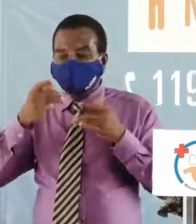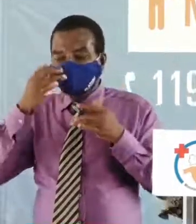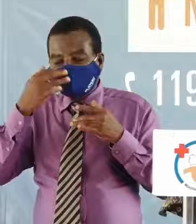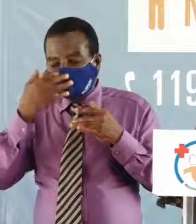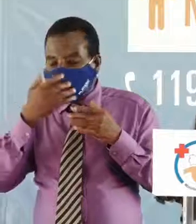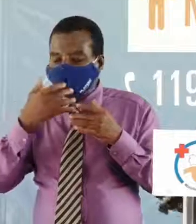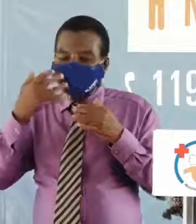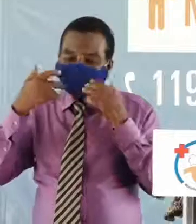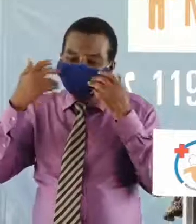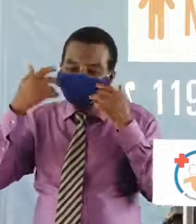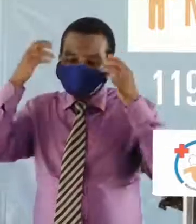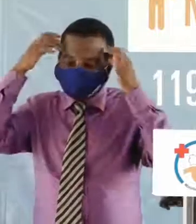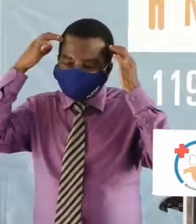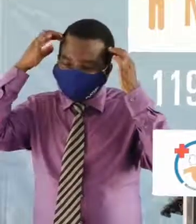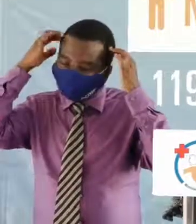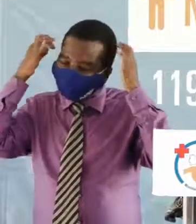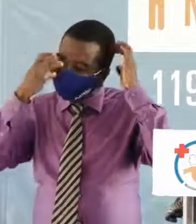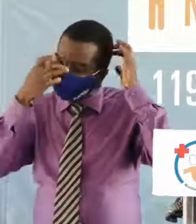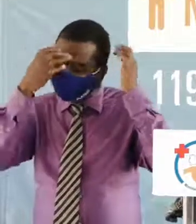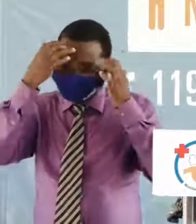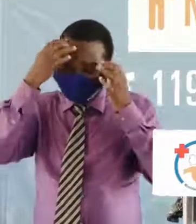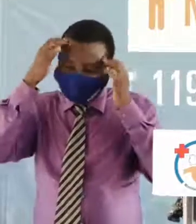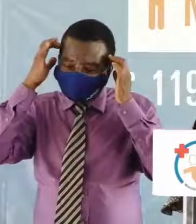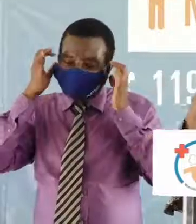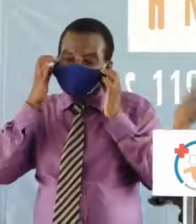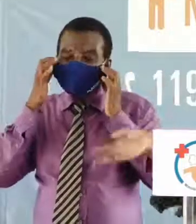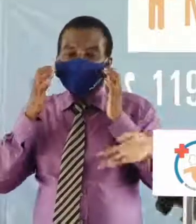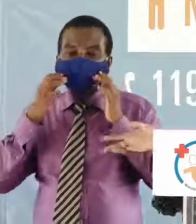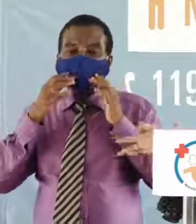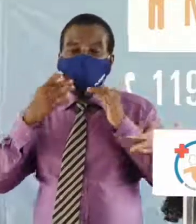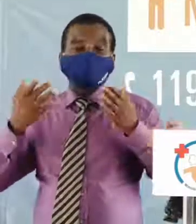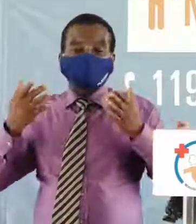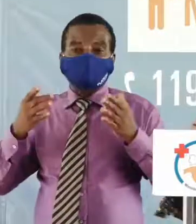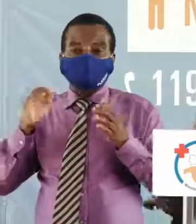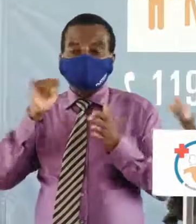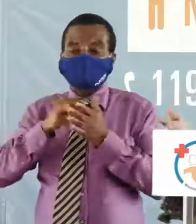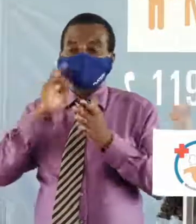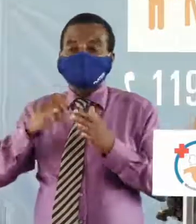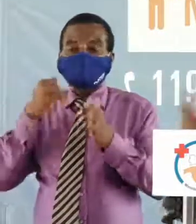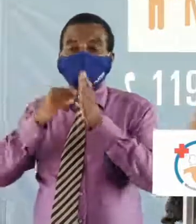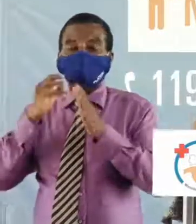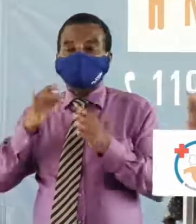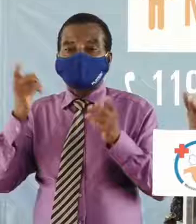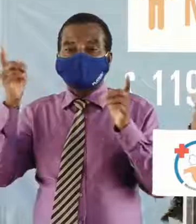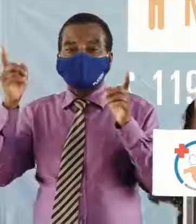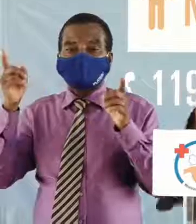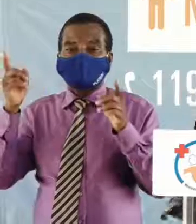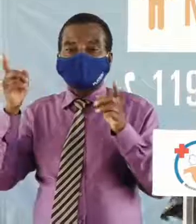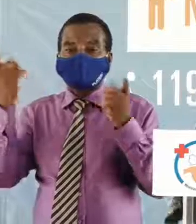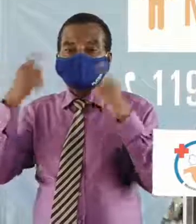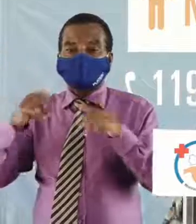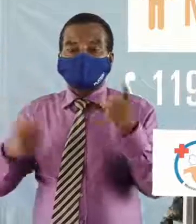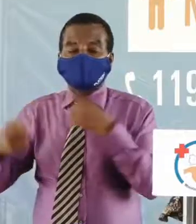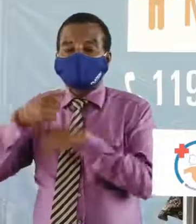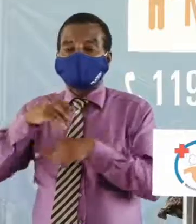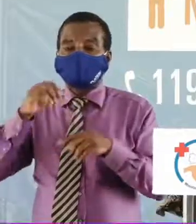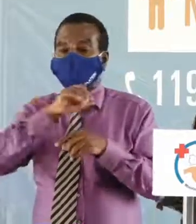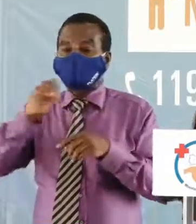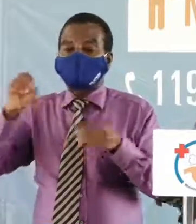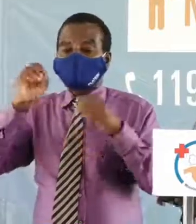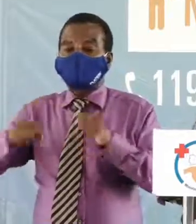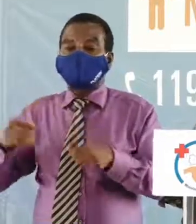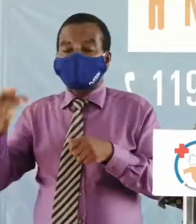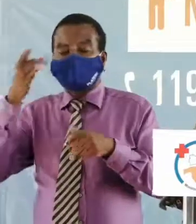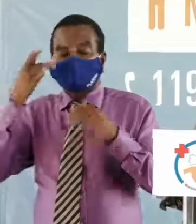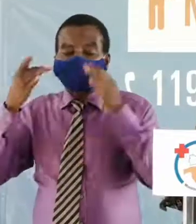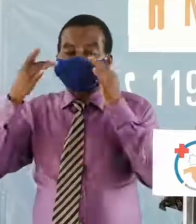nez mon front je peux gratter ou bien mes yeux c'est instinctif au cours de la journée on peut se toucher plusieurs fois le visage donc je